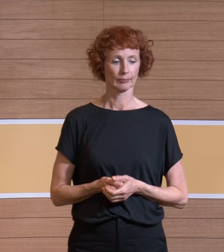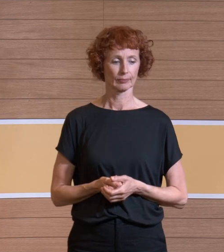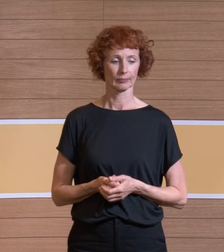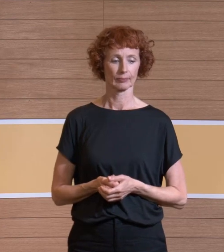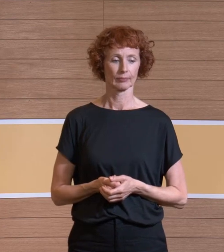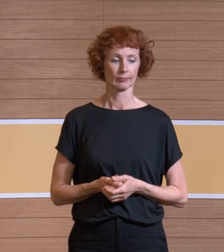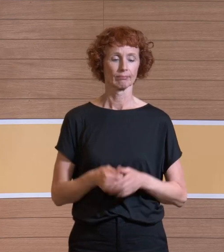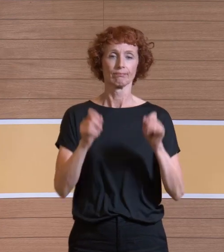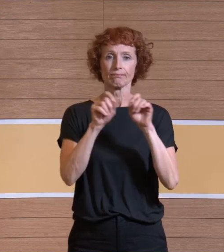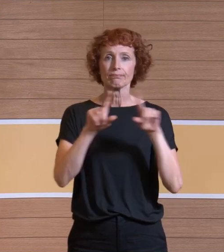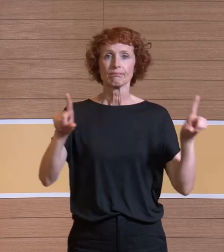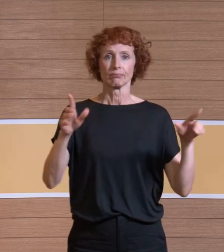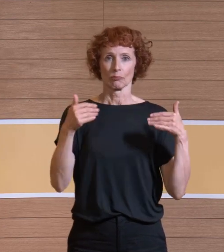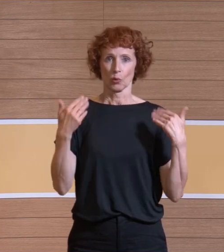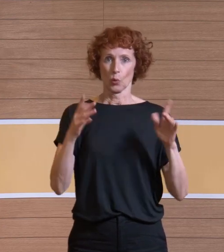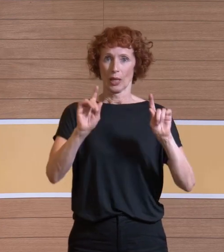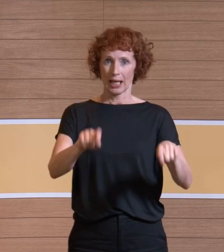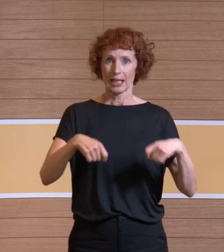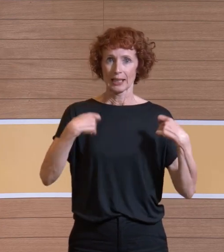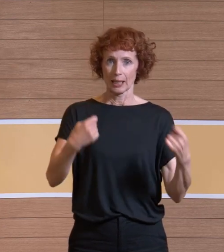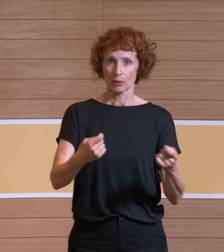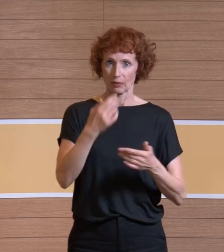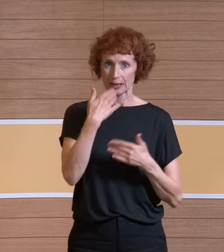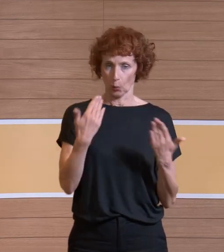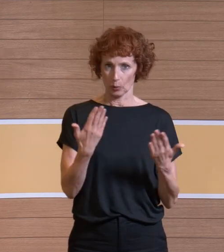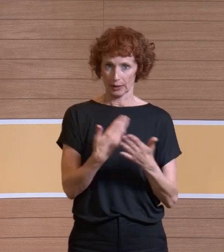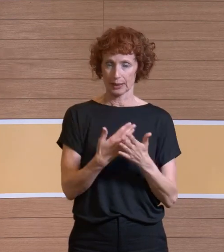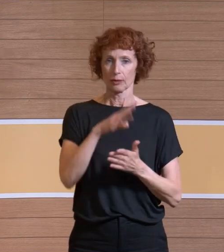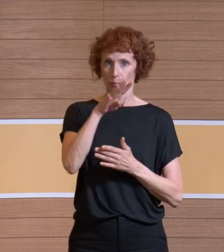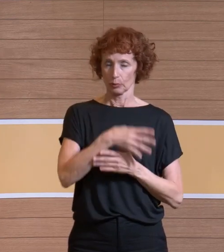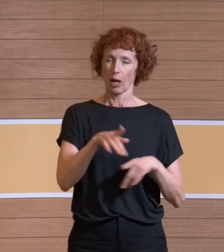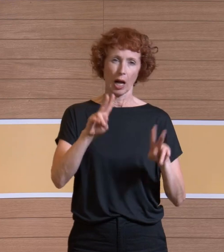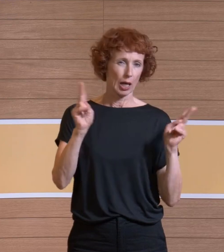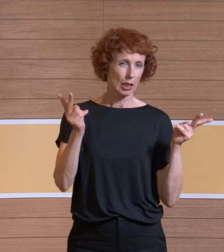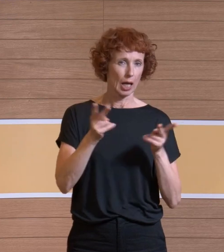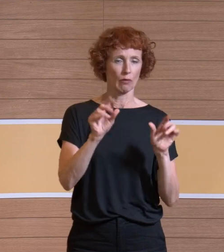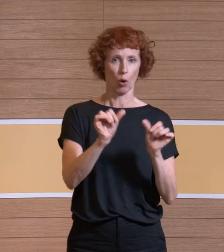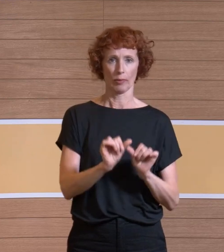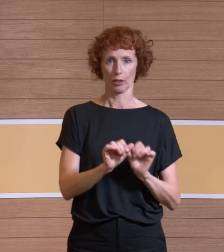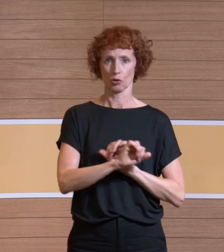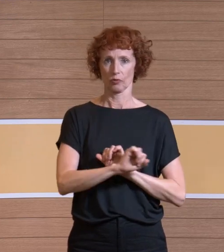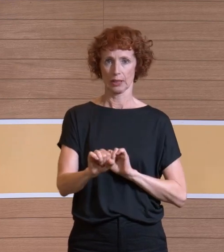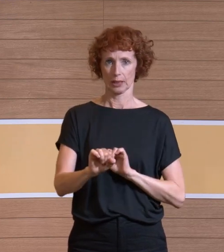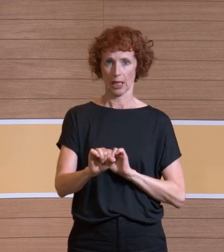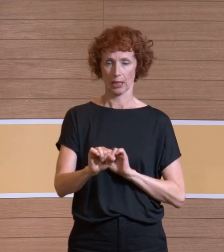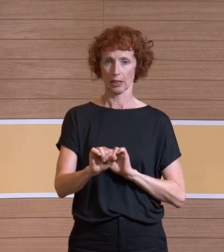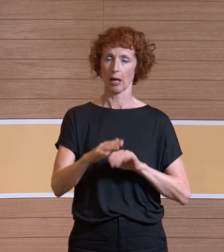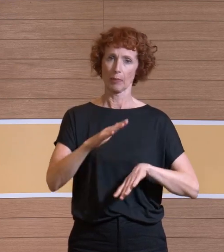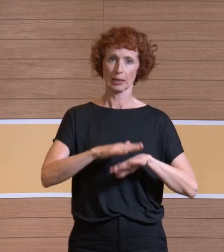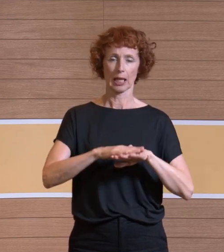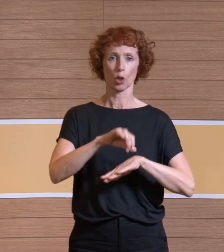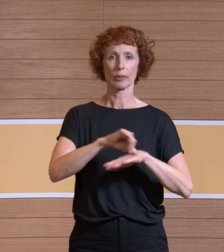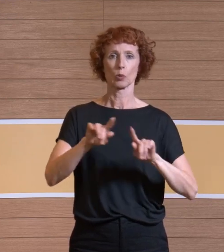Dann komme ich auch nun schon zu den Ergebnissen. Hier sehen Sie die Gleichförmigkeit der Geschwindigkeit im kompletten OP-Raum